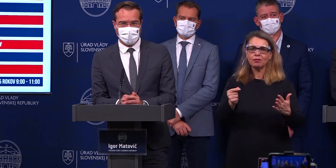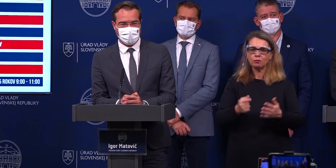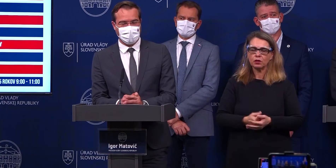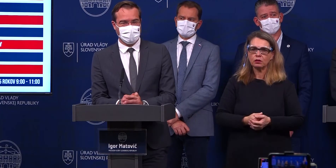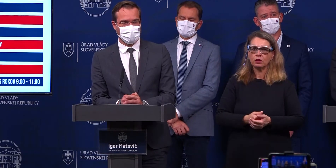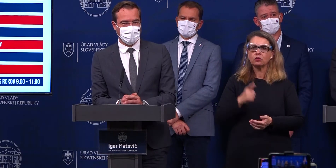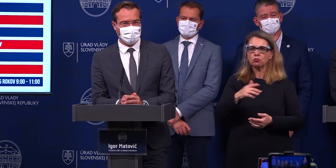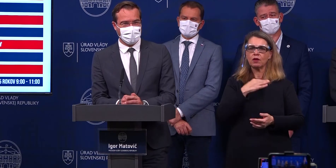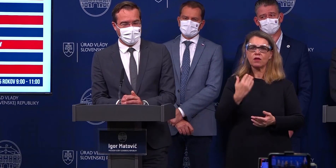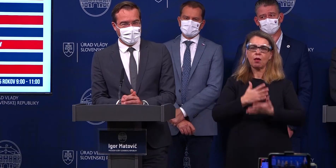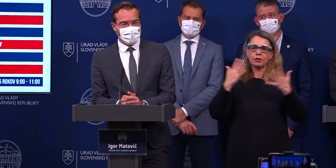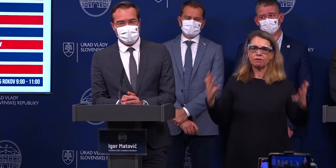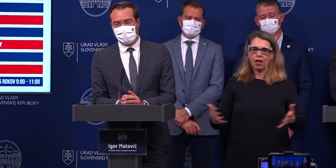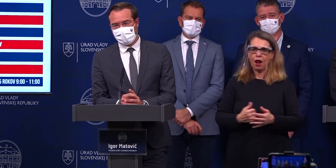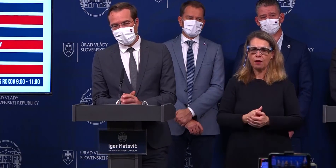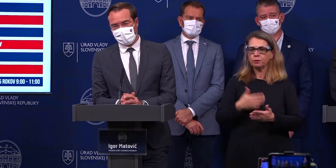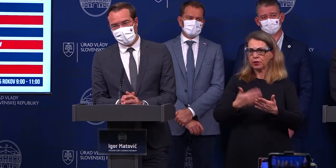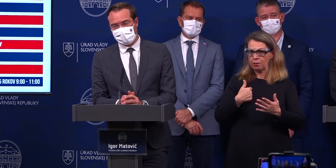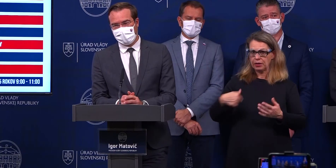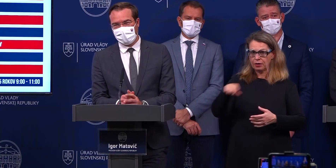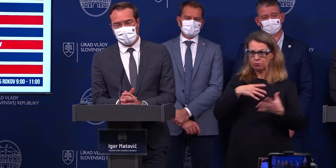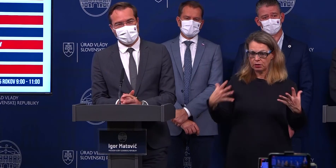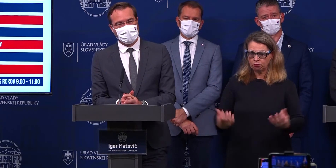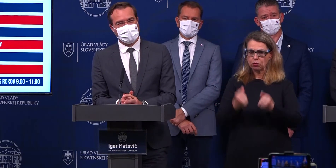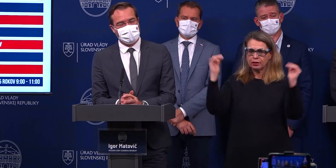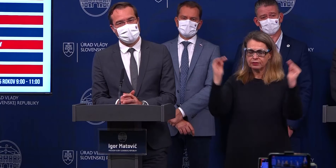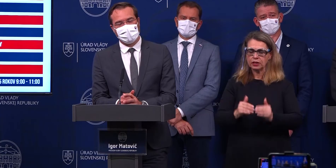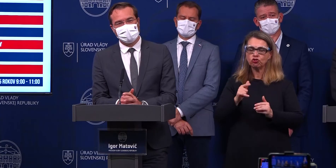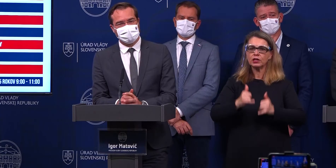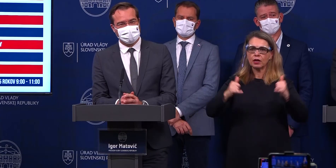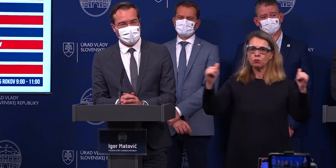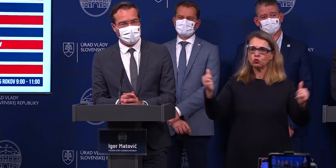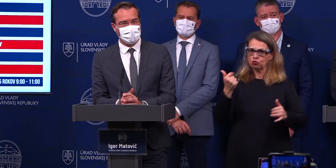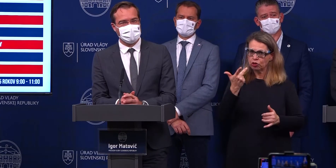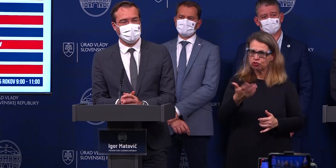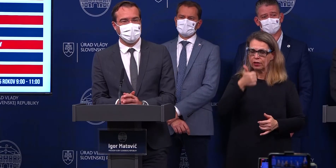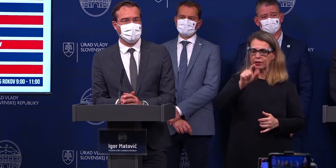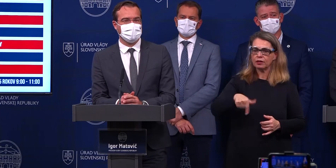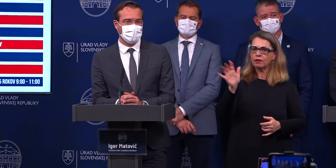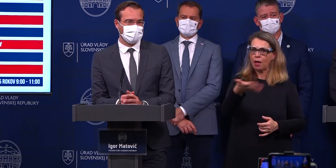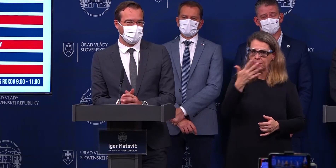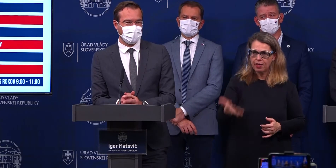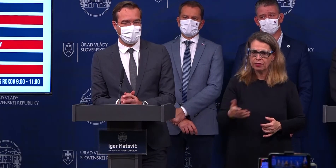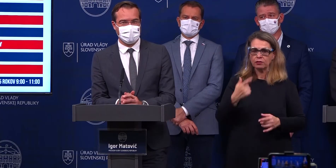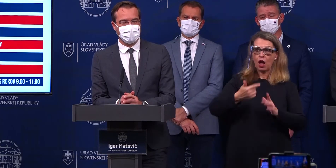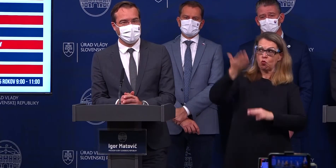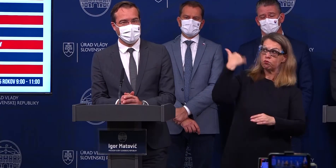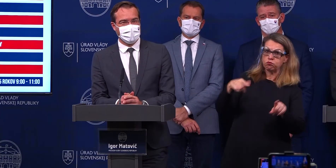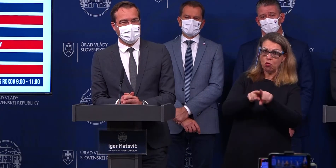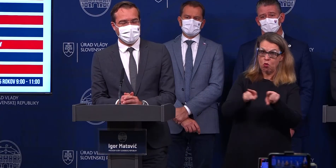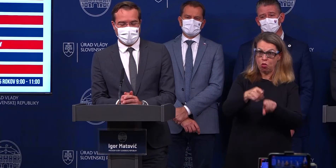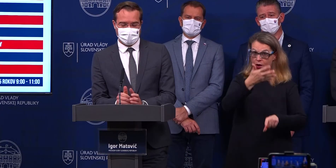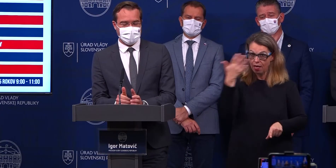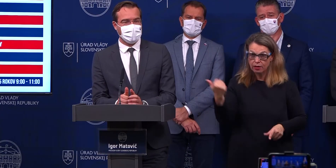Čo je radikálne veľa. Keby sa nám podarilo znižiť reprodukčné číslo na 1,15, teda to, čo sme mali v lete,